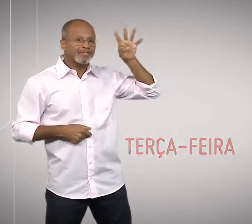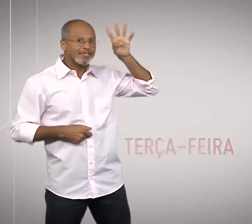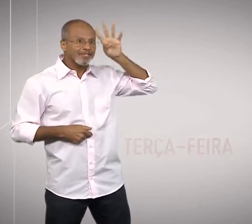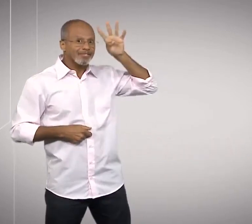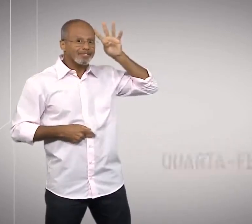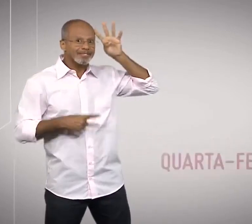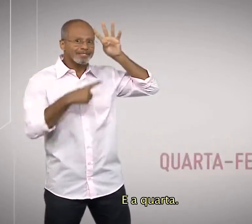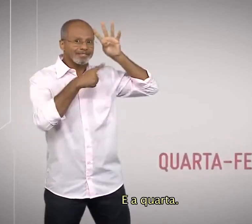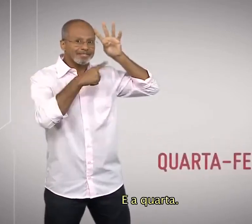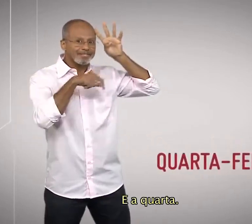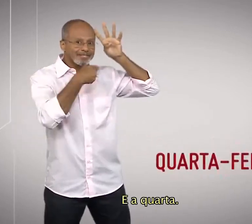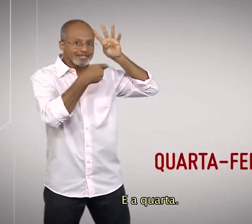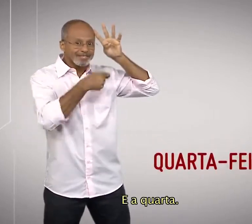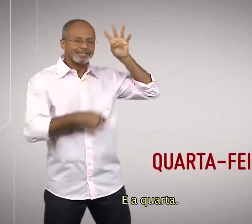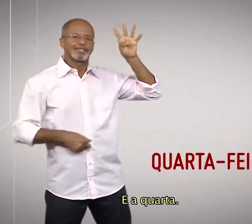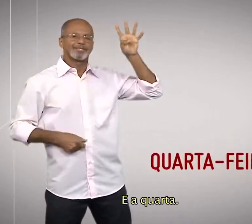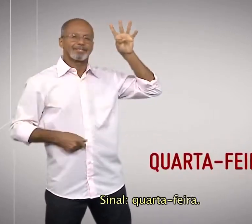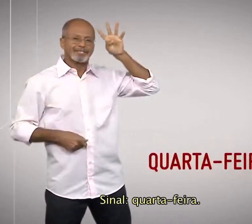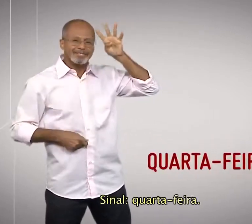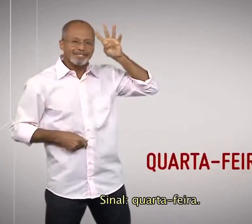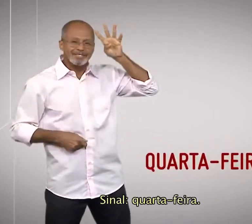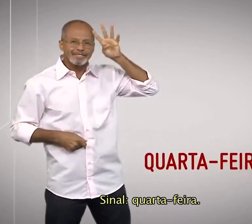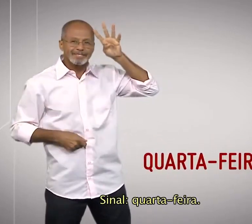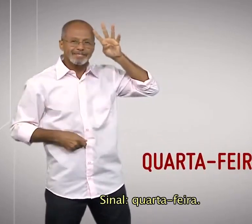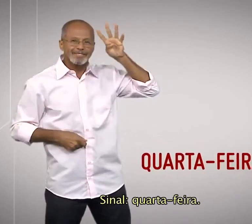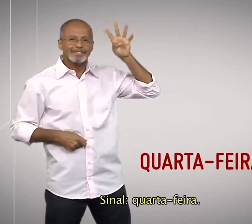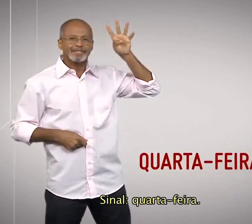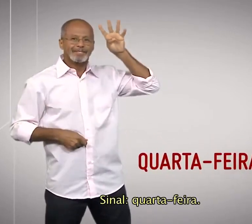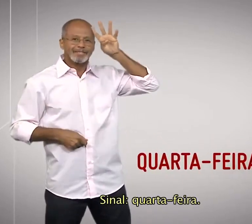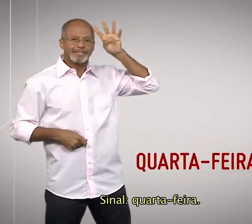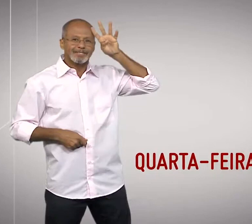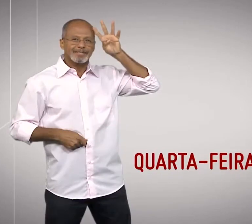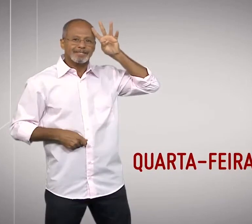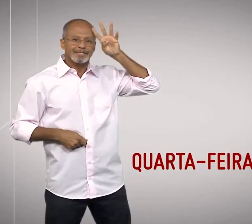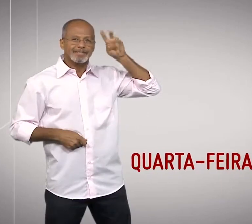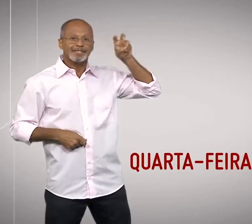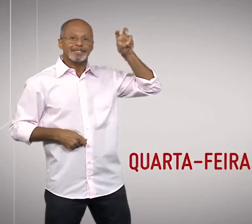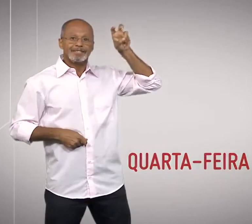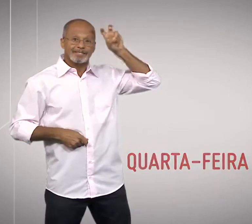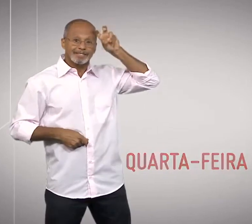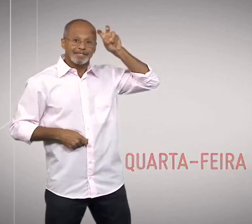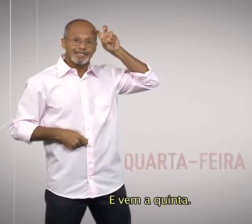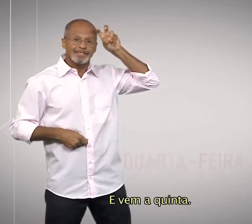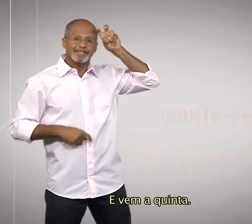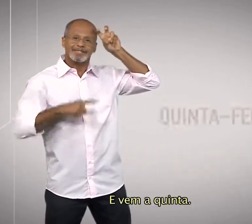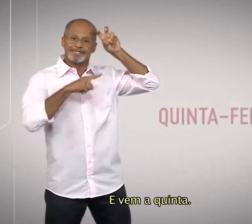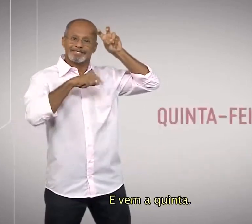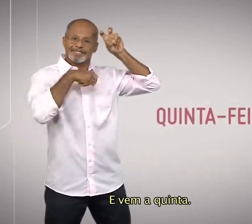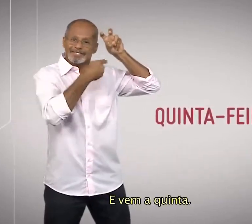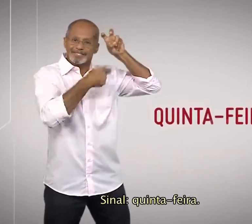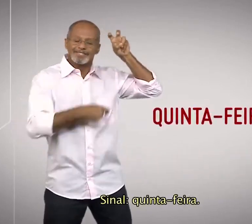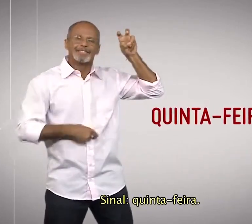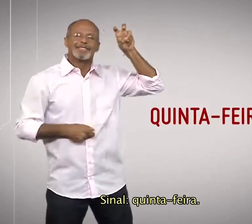E a quarta. Sinal, quarta-feira. E vem a quinta. Sinal,